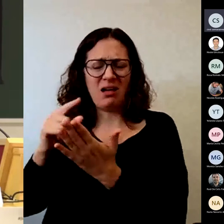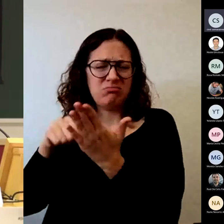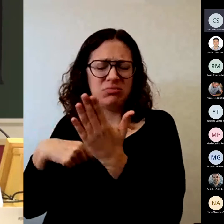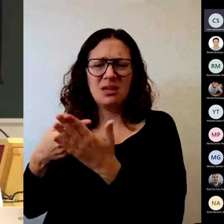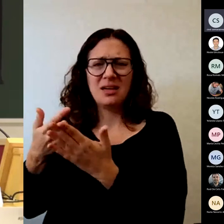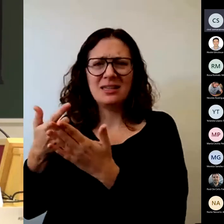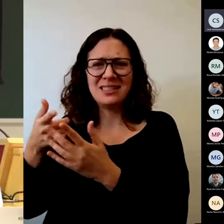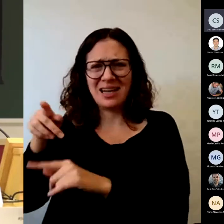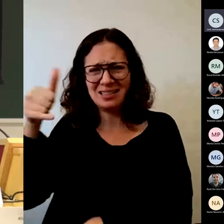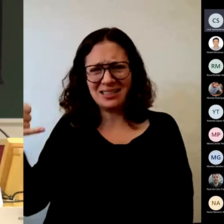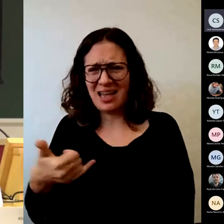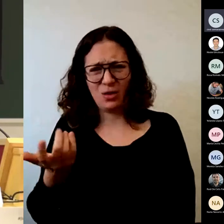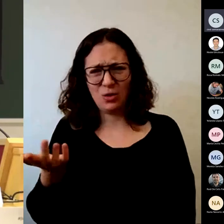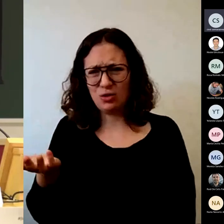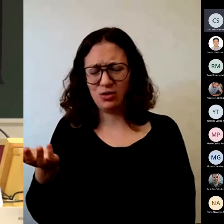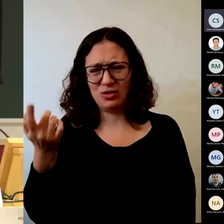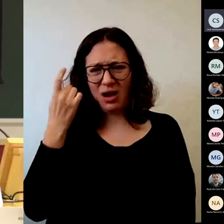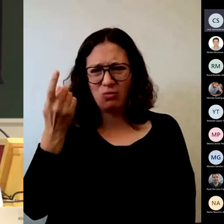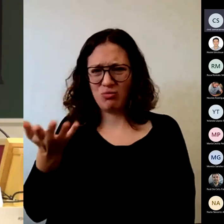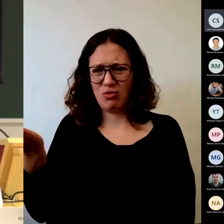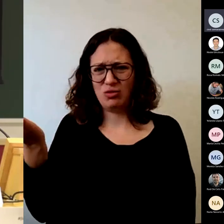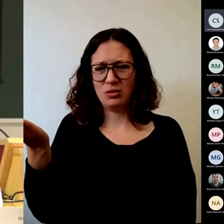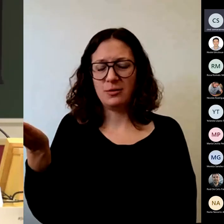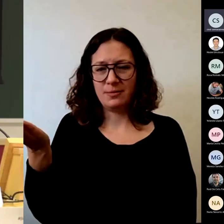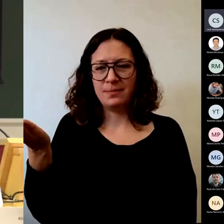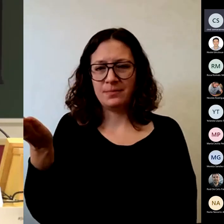mencionaba yo antes y es muy importante yo lo hago